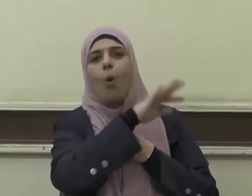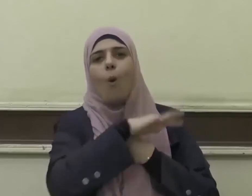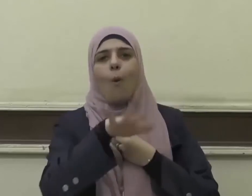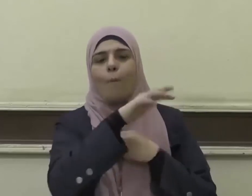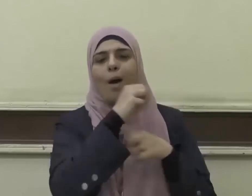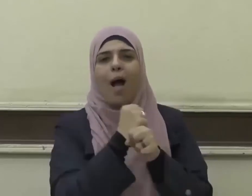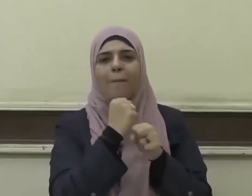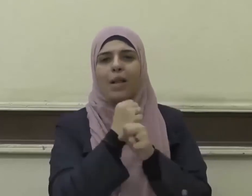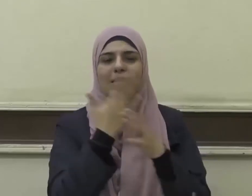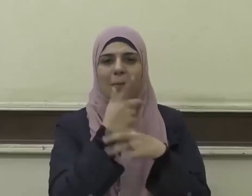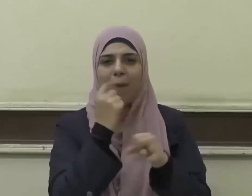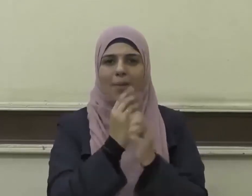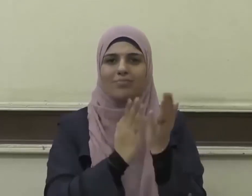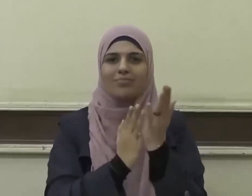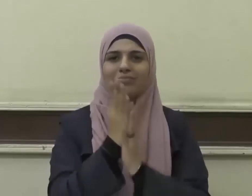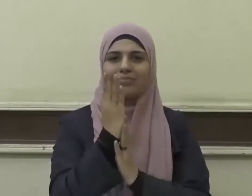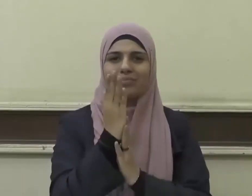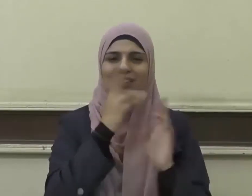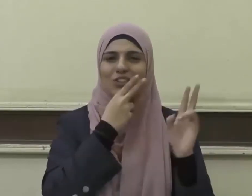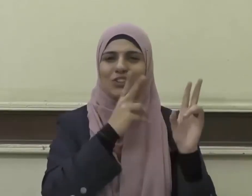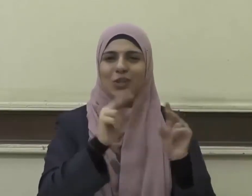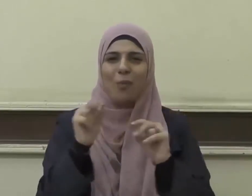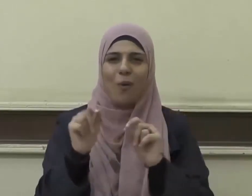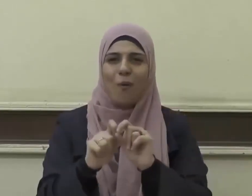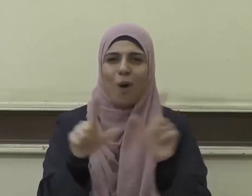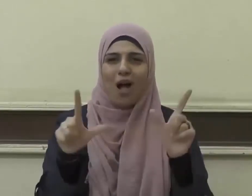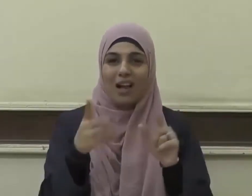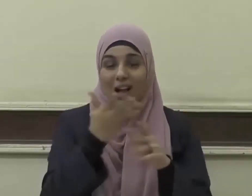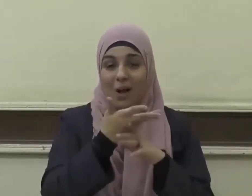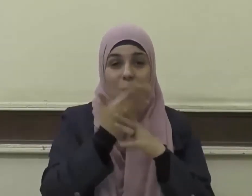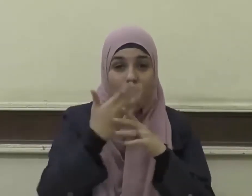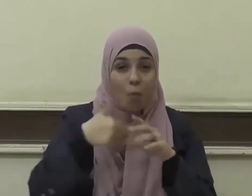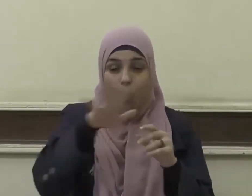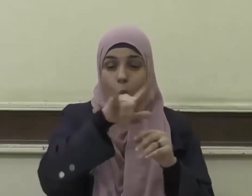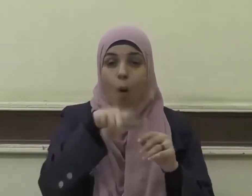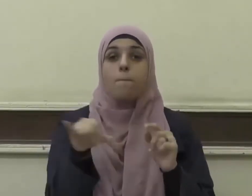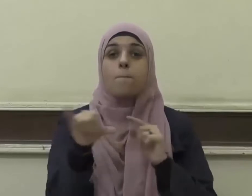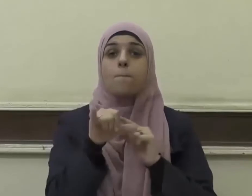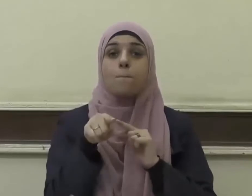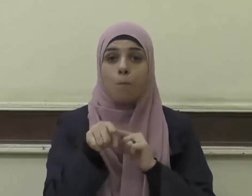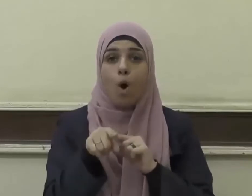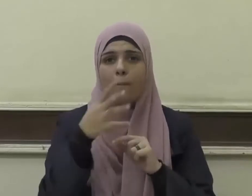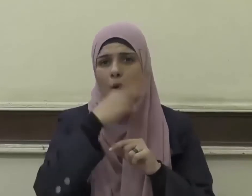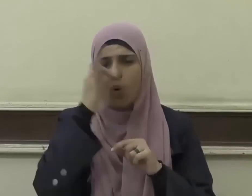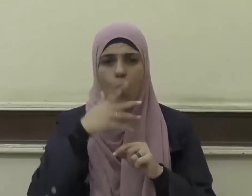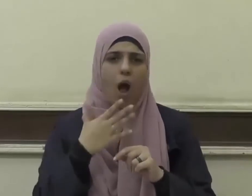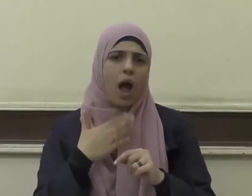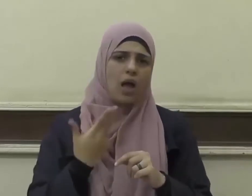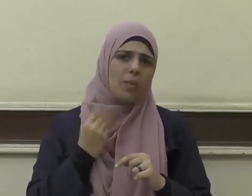من أجلها وأنها ليست مهمة تكسب بالعلم أو بالدين